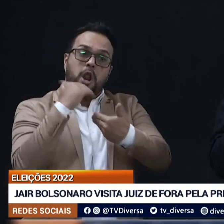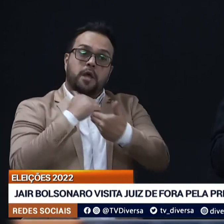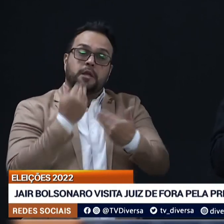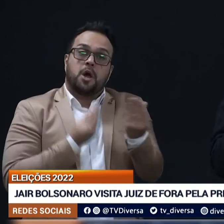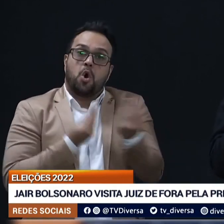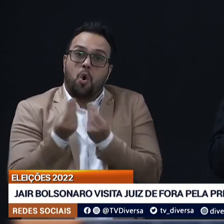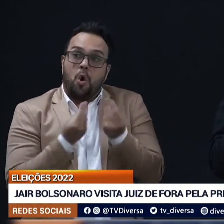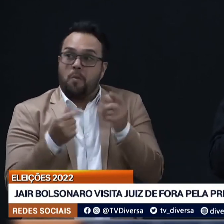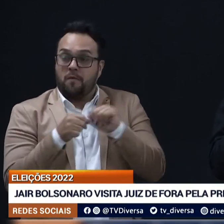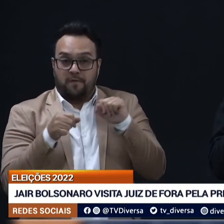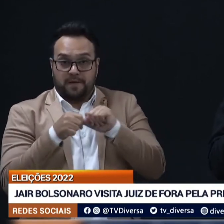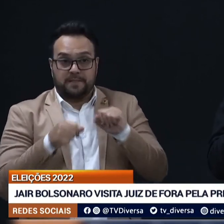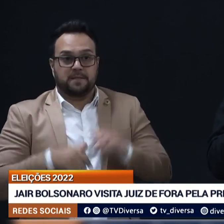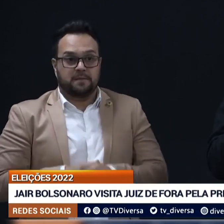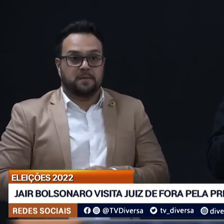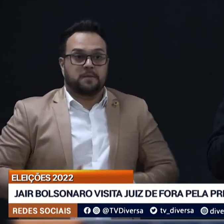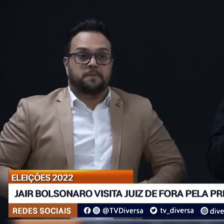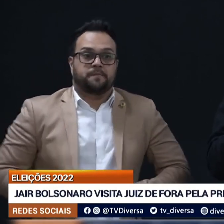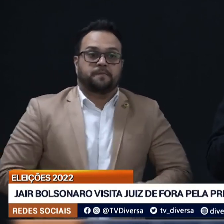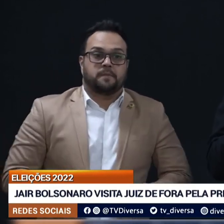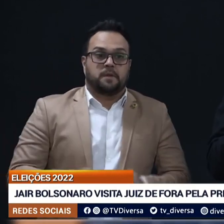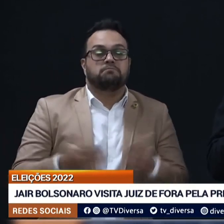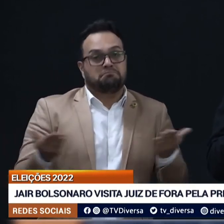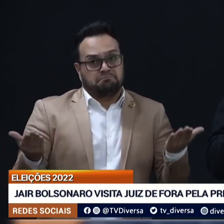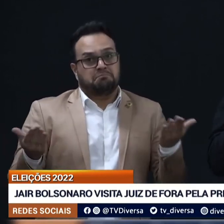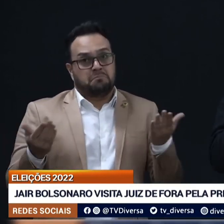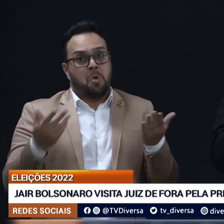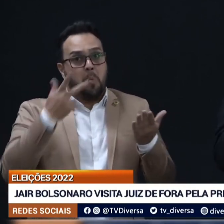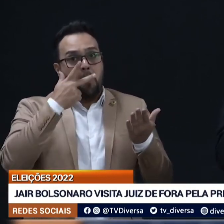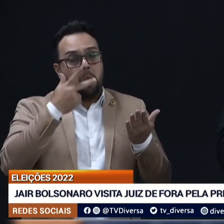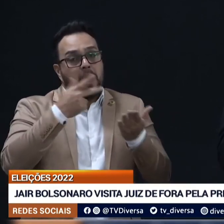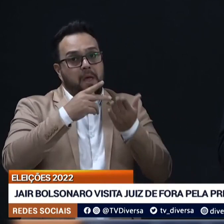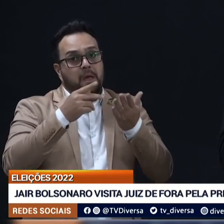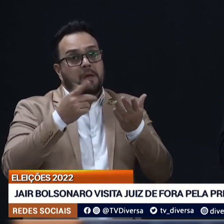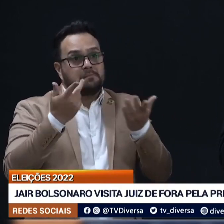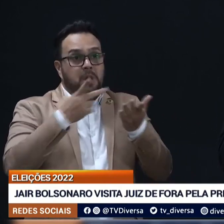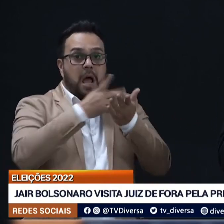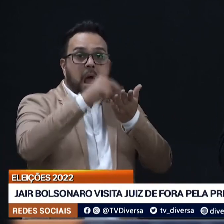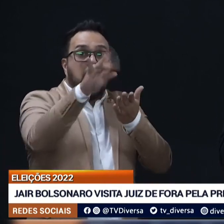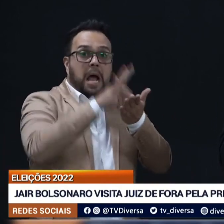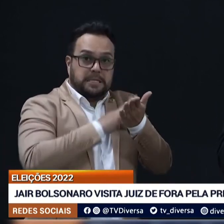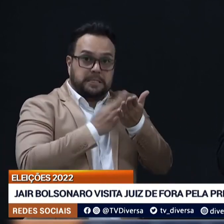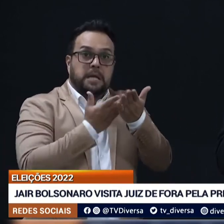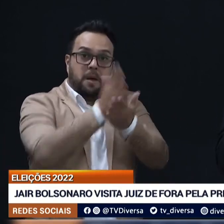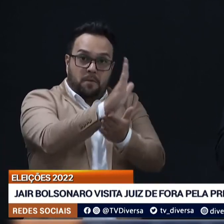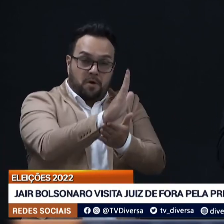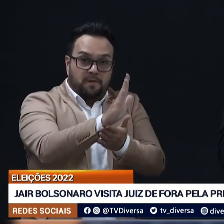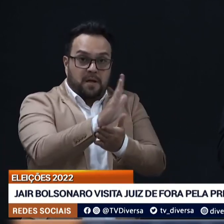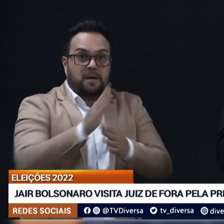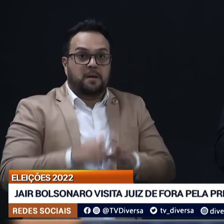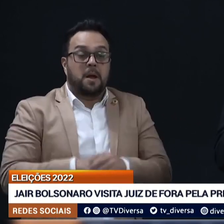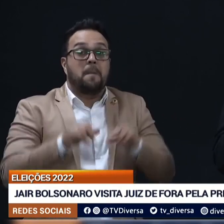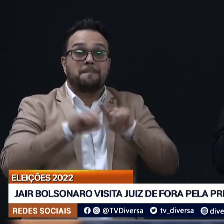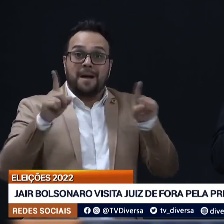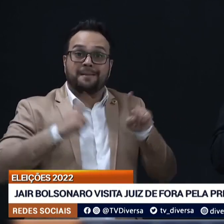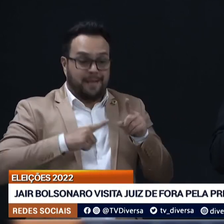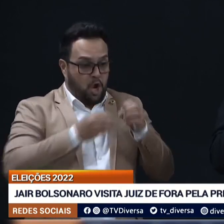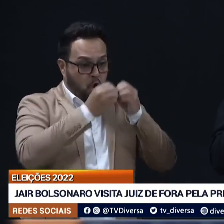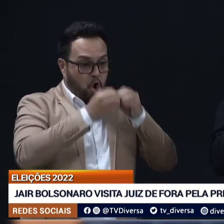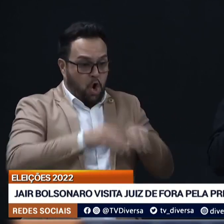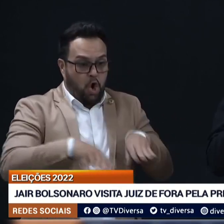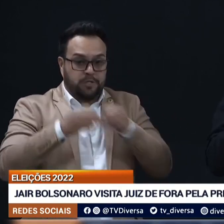que eu devo fazer nesse projeto. A tendência é sancionar isso, não é? Então, tudo tem consequência, para um lado ou para outro.